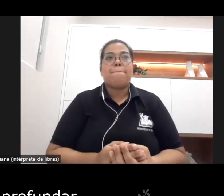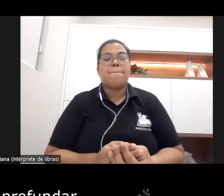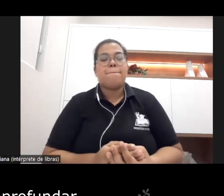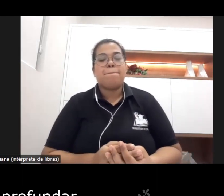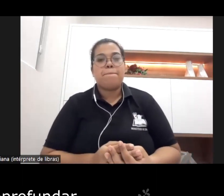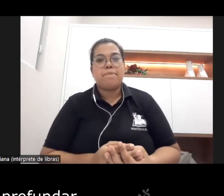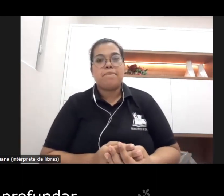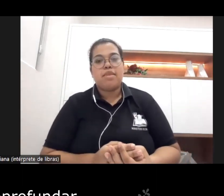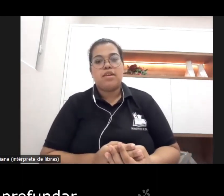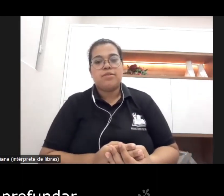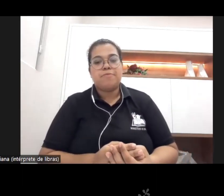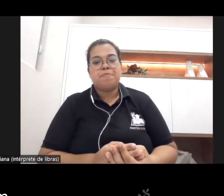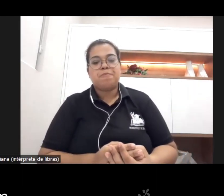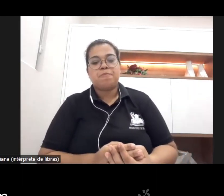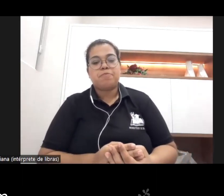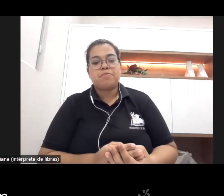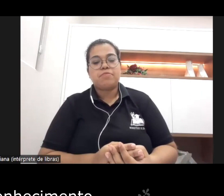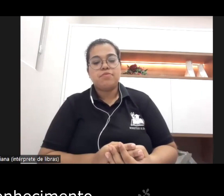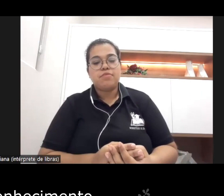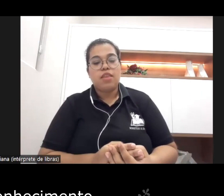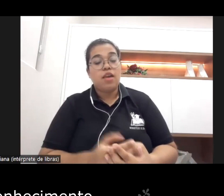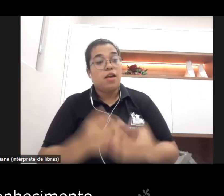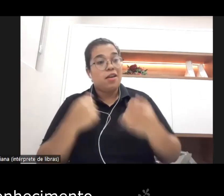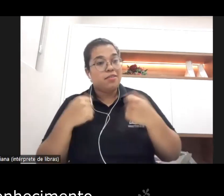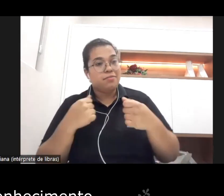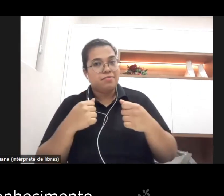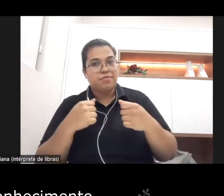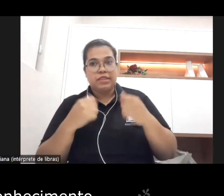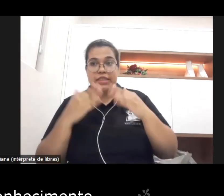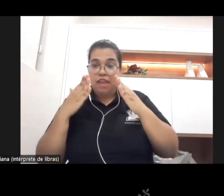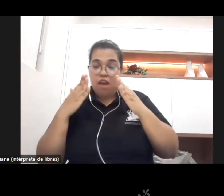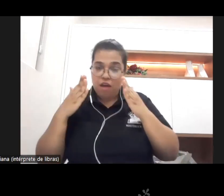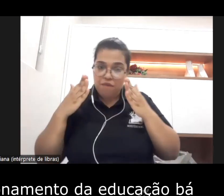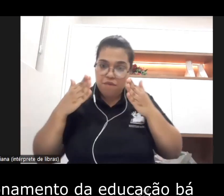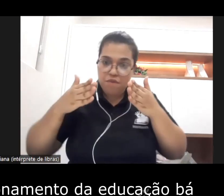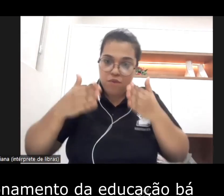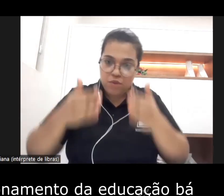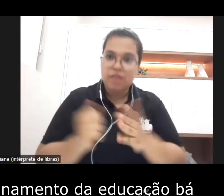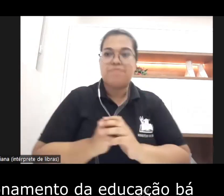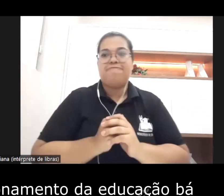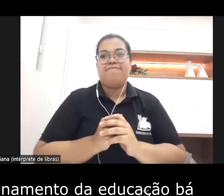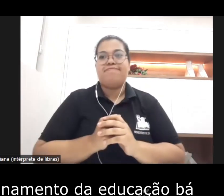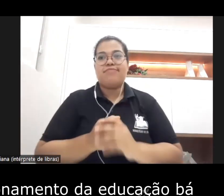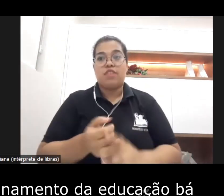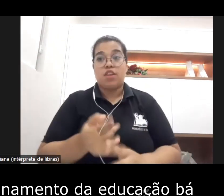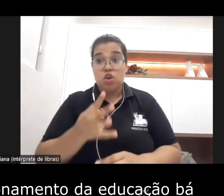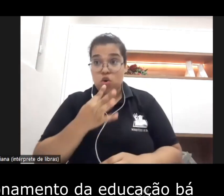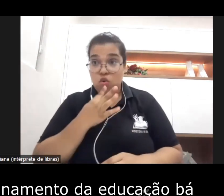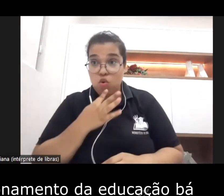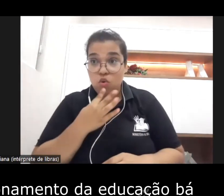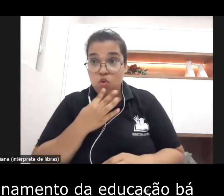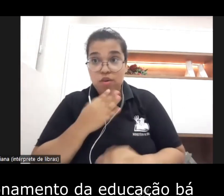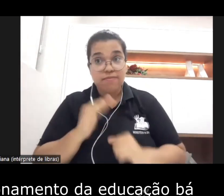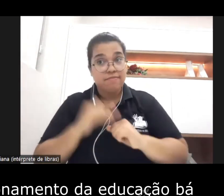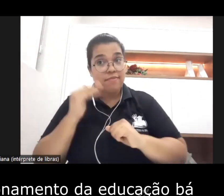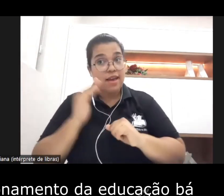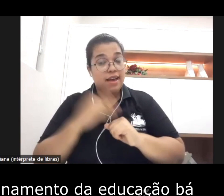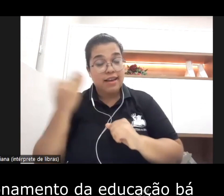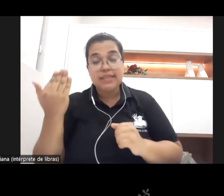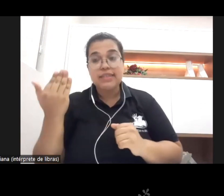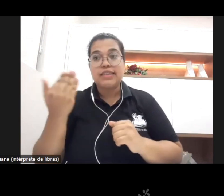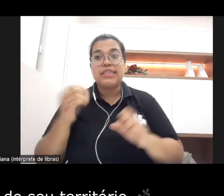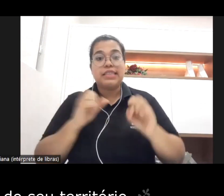precisamos aprofundar e aí sim né investir no conhecimento melhor da dinâmica e funcionamento da educação